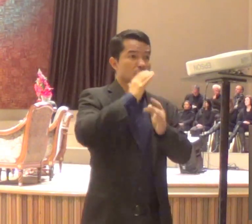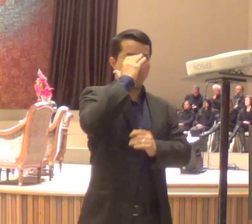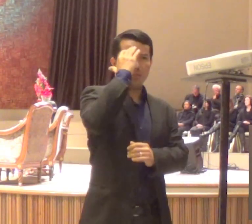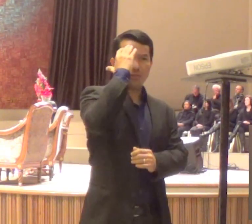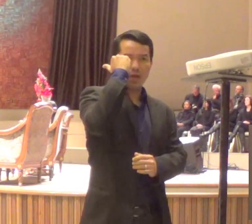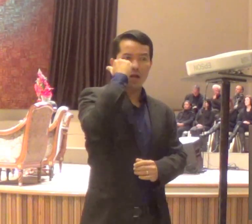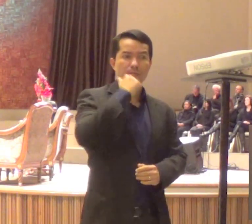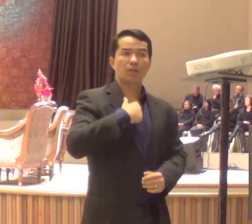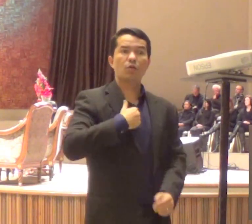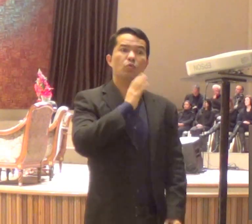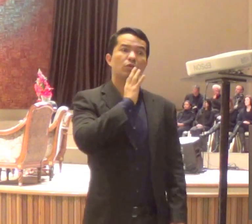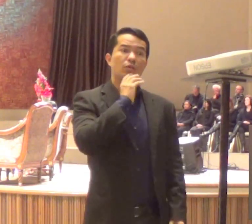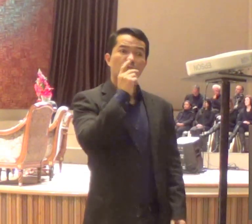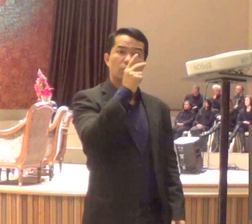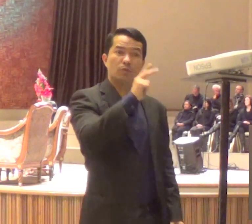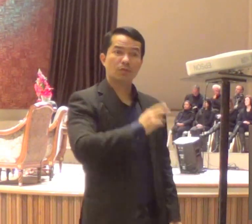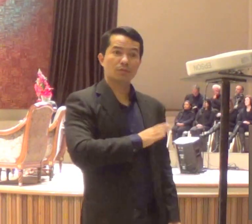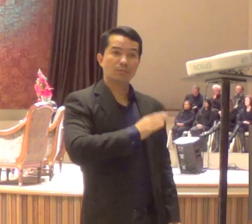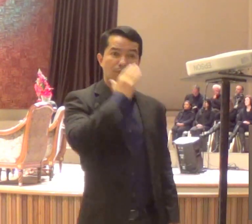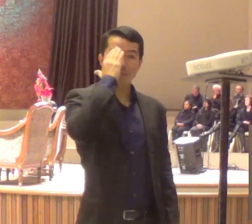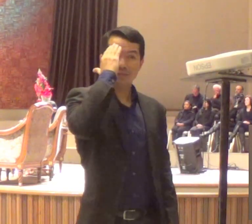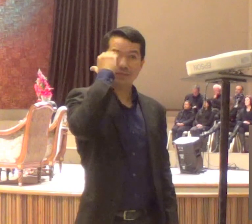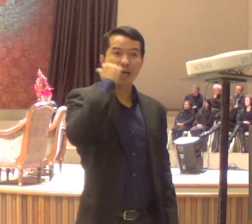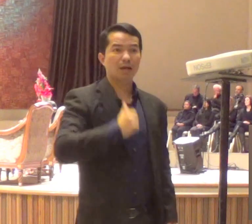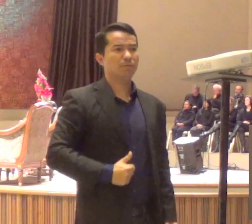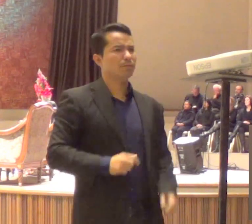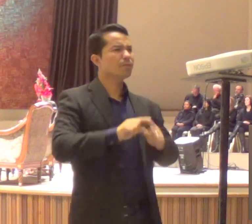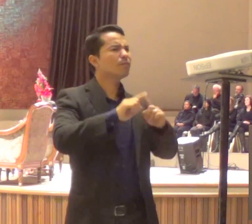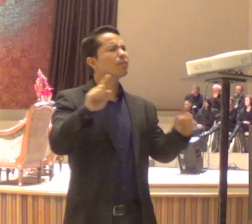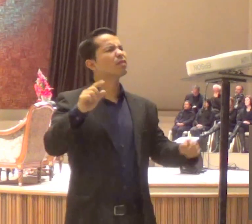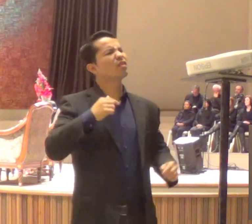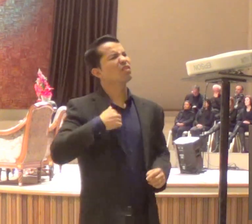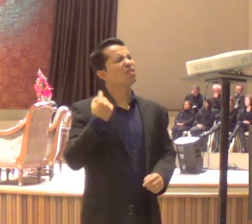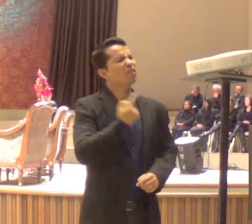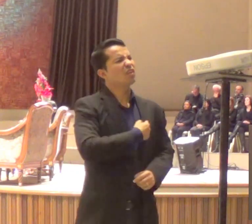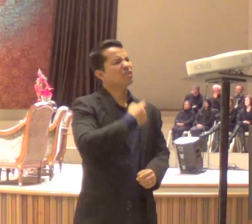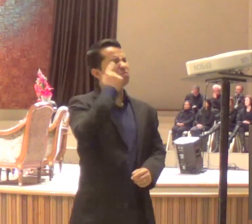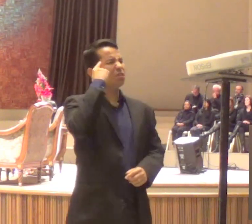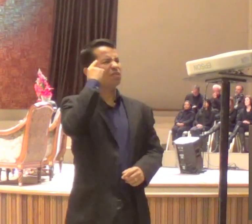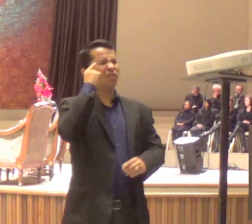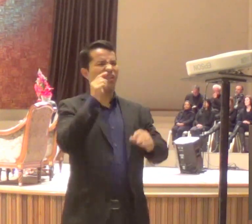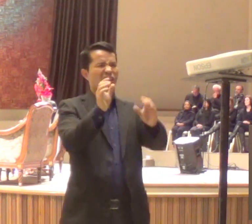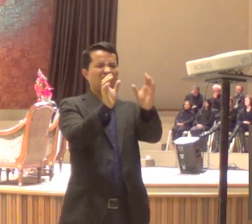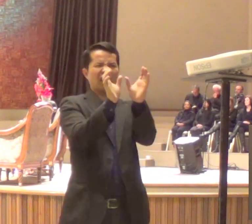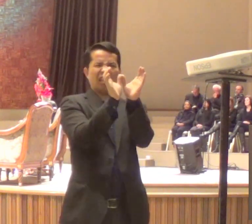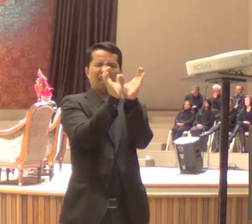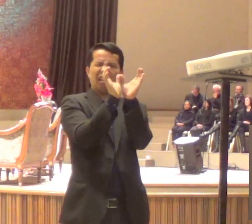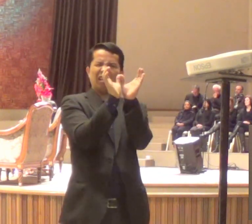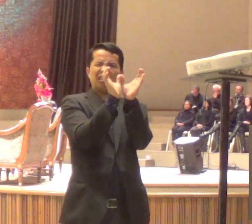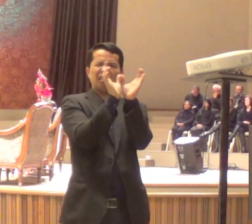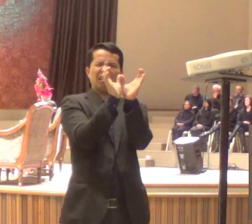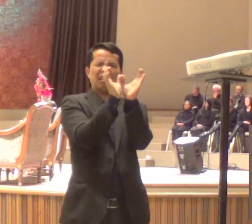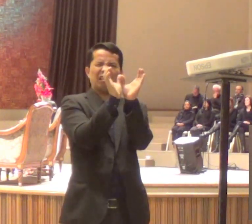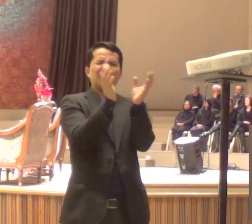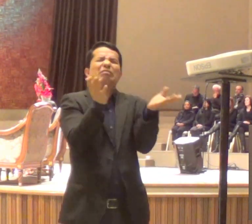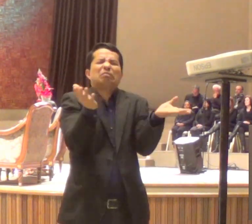Então, qual é a mensagem que Jesus quer nos falar a respeito do nosso próprio coração?